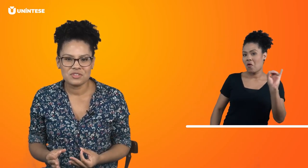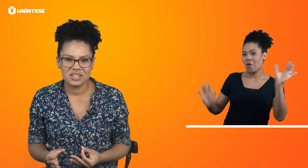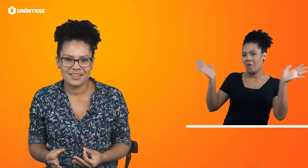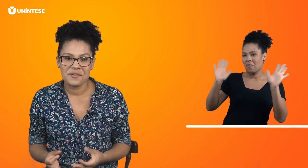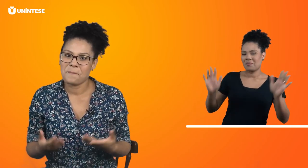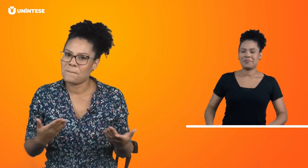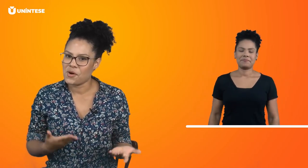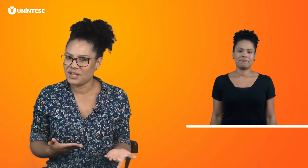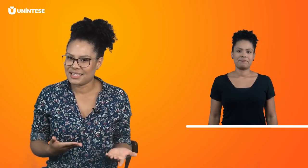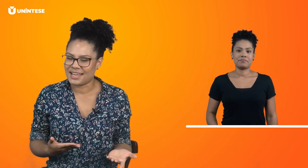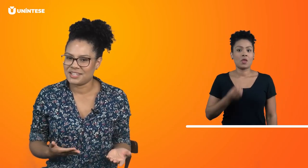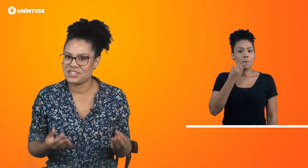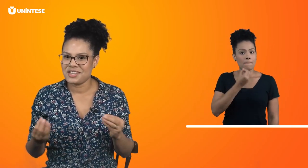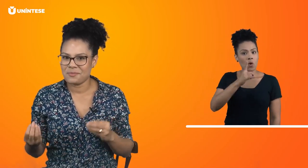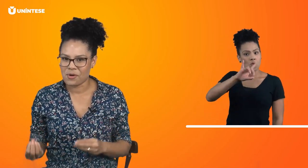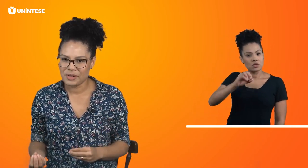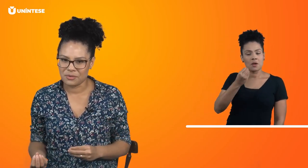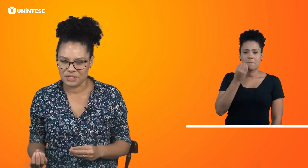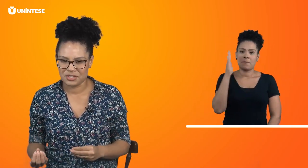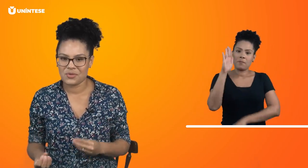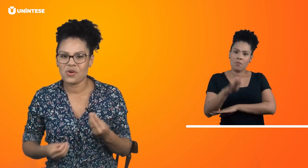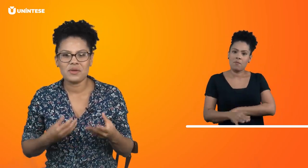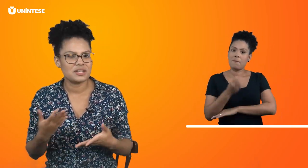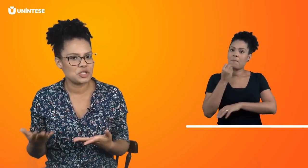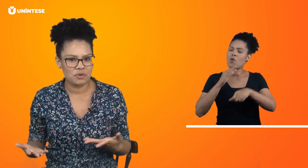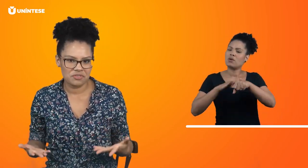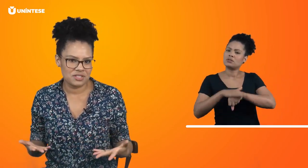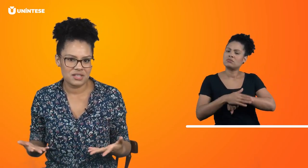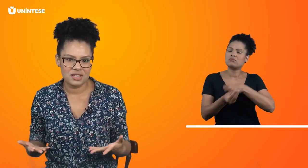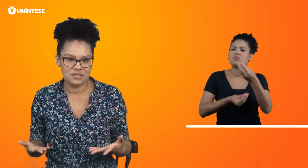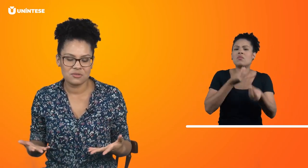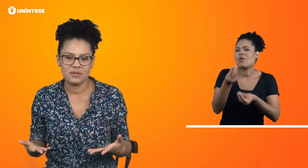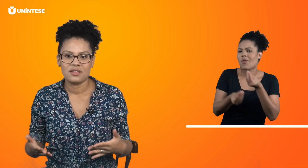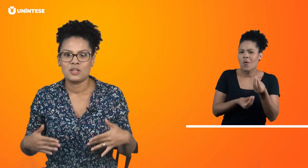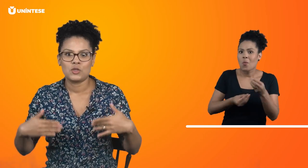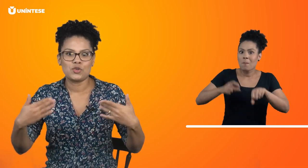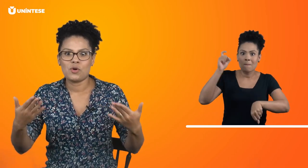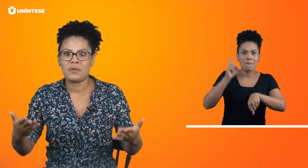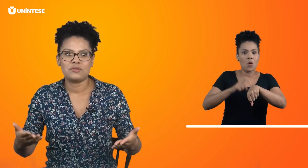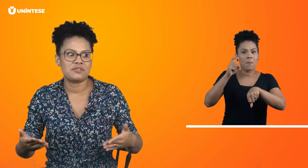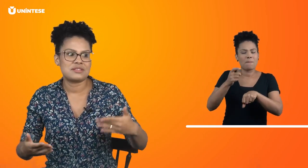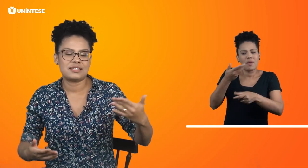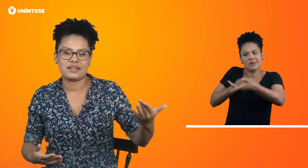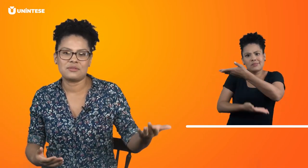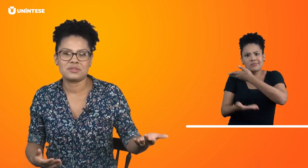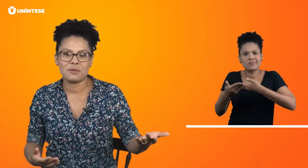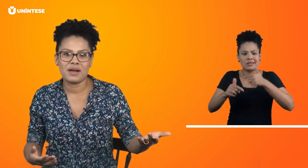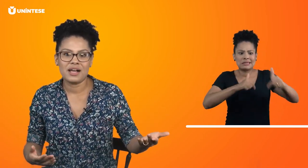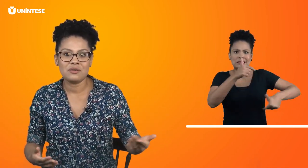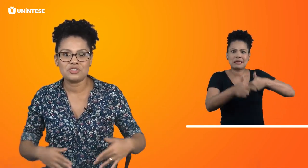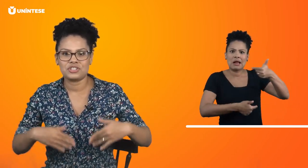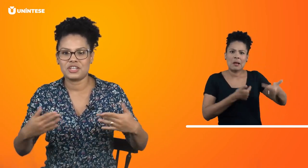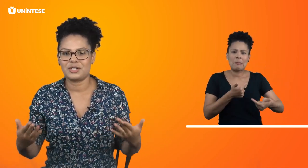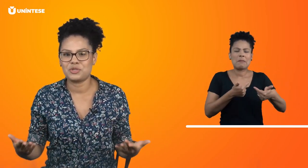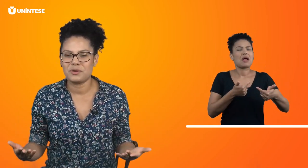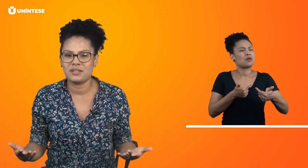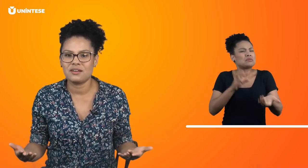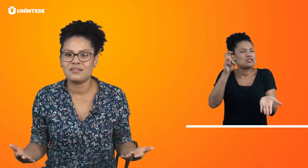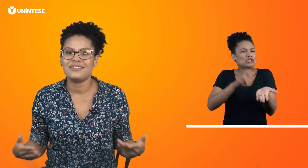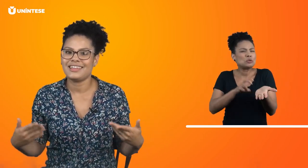dia, boa tarde e boa noite. Como que a gente pode fazer isso no momento que você tá lá no trabalho, chega de manhã e